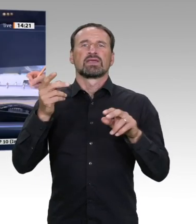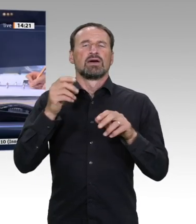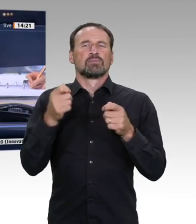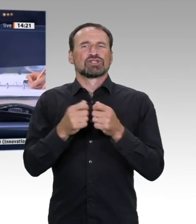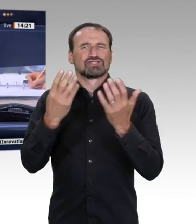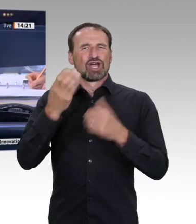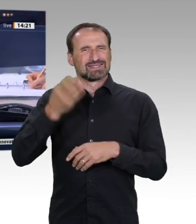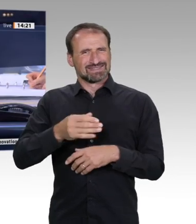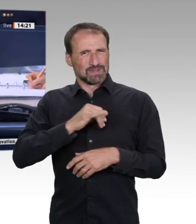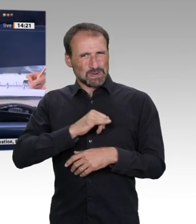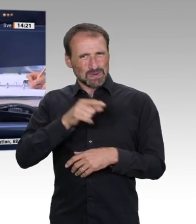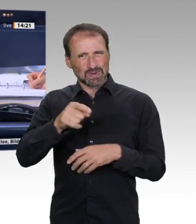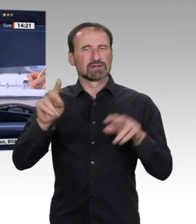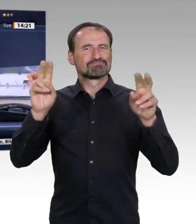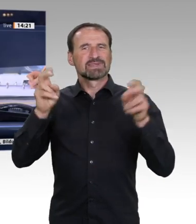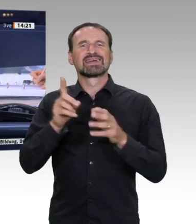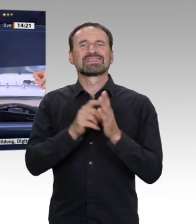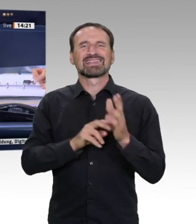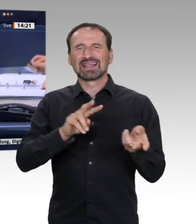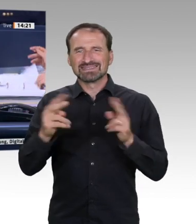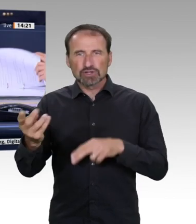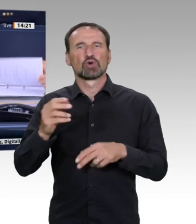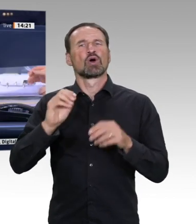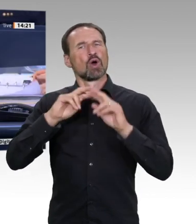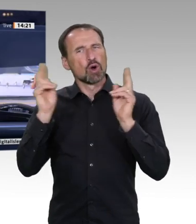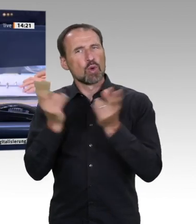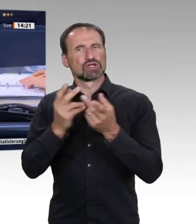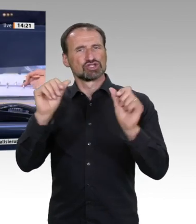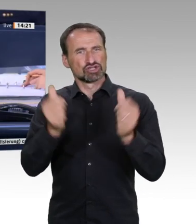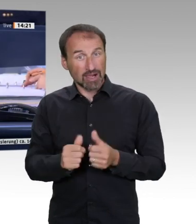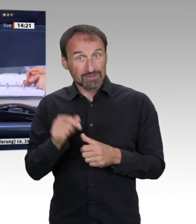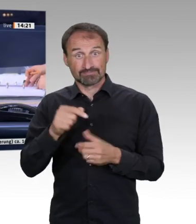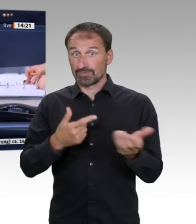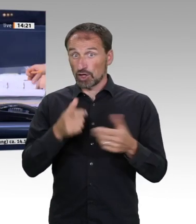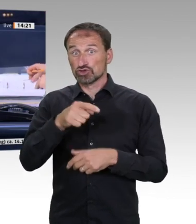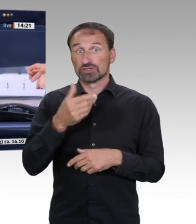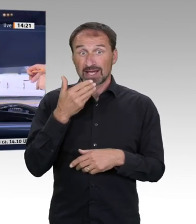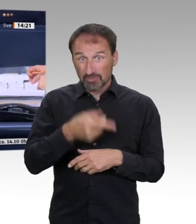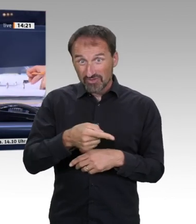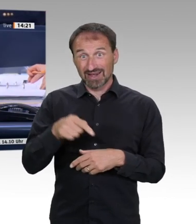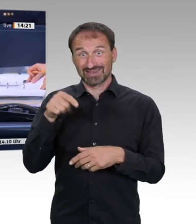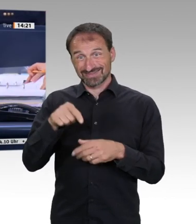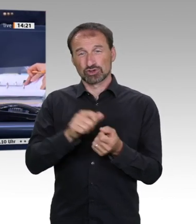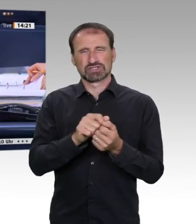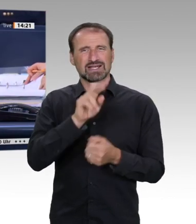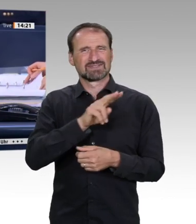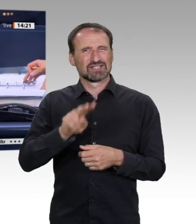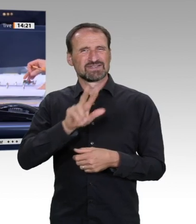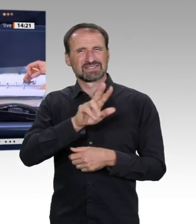Ausschusses ist angenommen. Zusatzpunkt 10. Beschlussempfehlung des Ausschusses für Umwelt, Naturschutz und nukleare Sicherheit zu dem Antrag der Fraktion der FDP